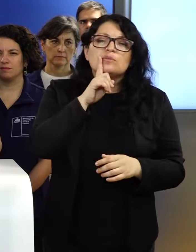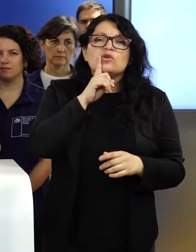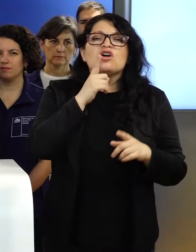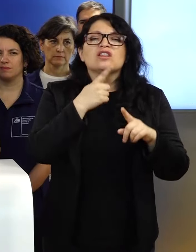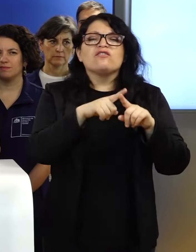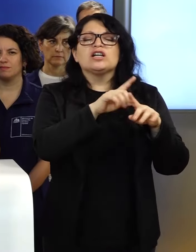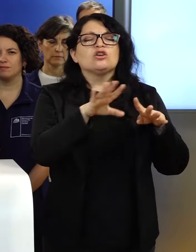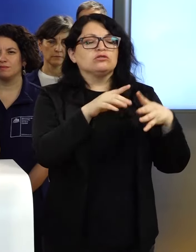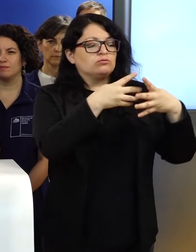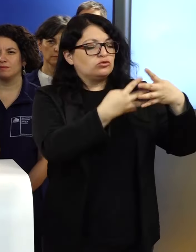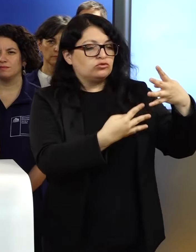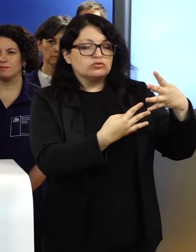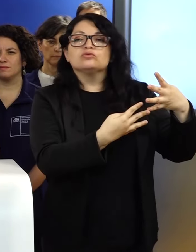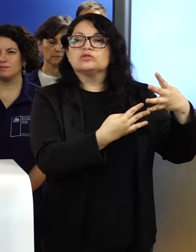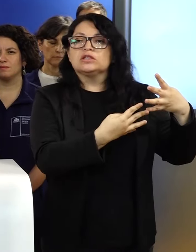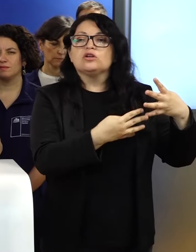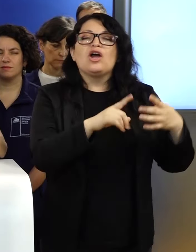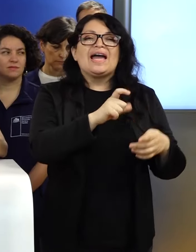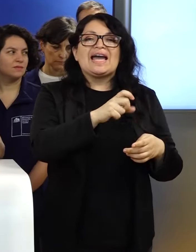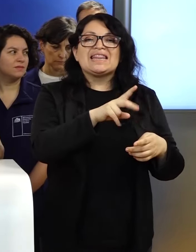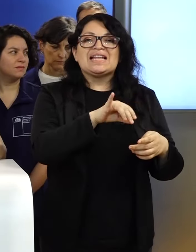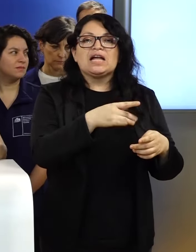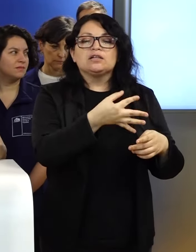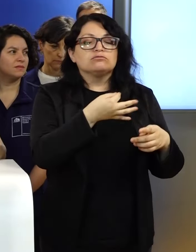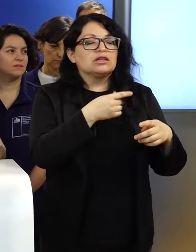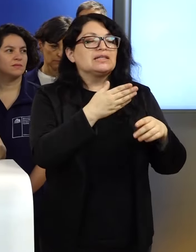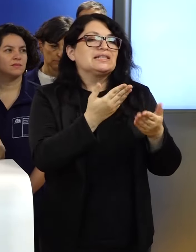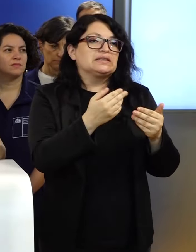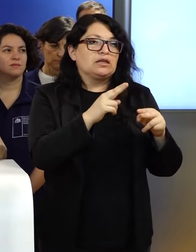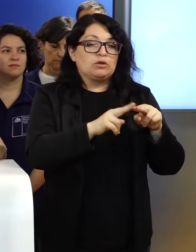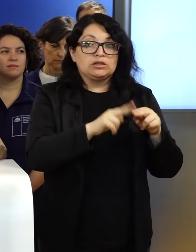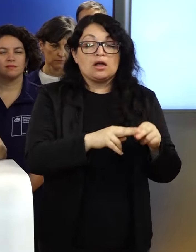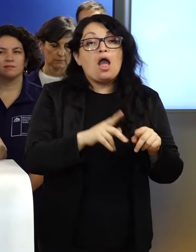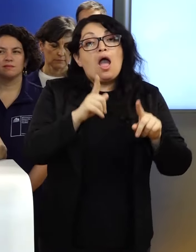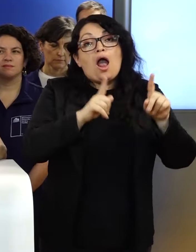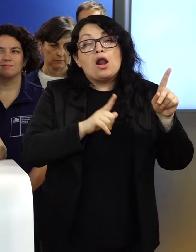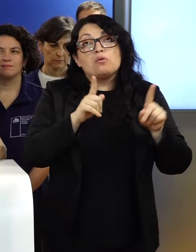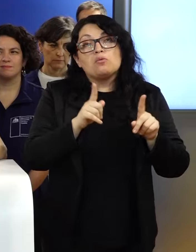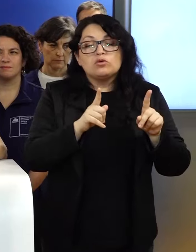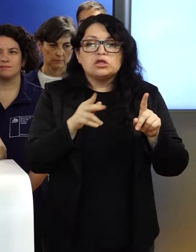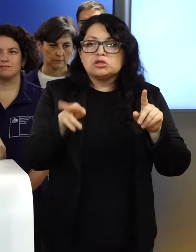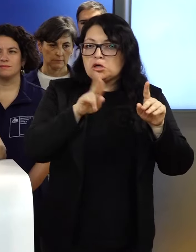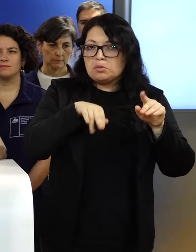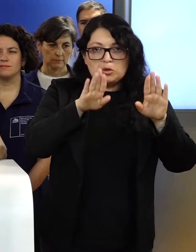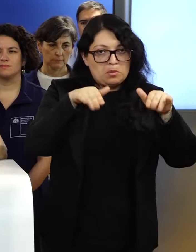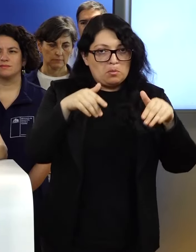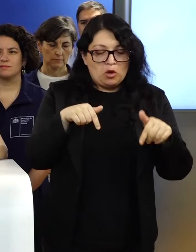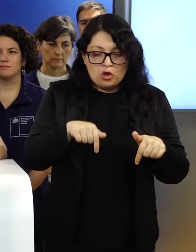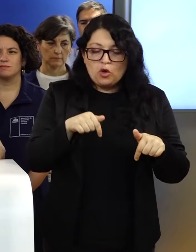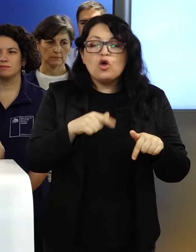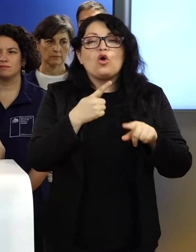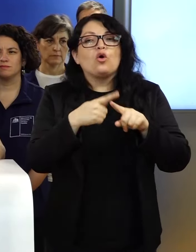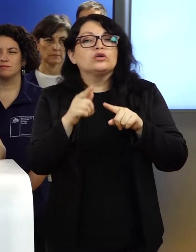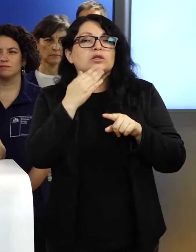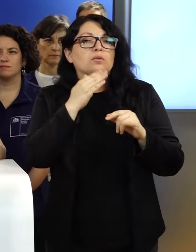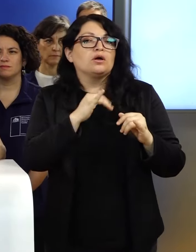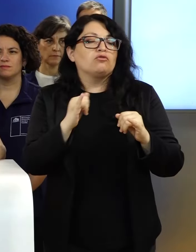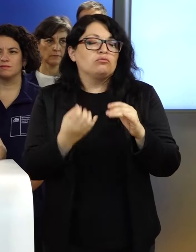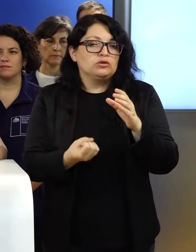instrucciones que se han dado desde el GEDENA. Algunas repiten las del día de hoy y otras son nuevas.